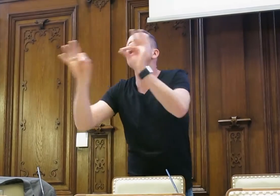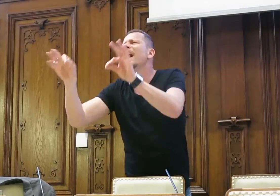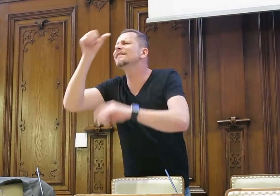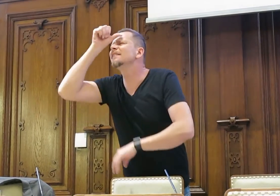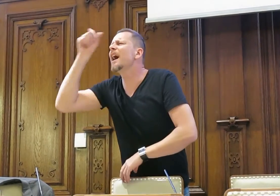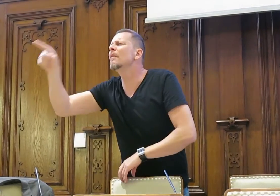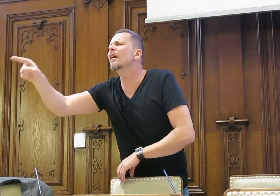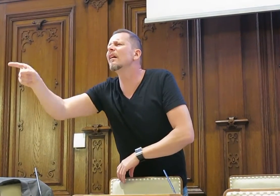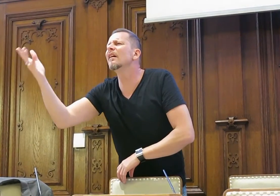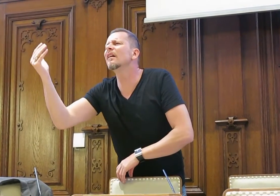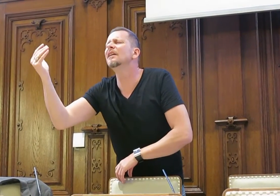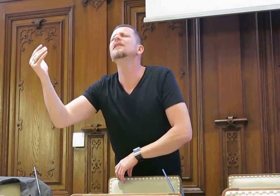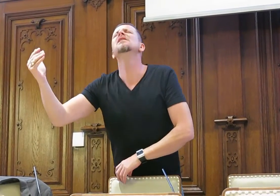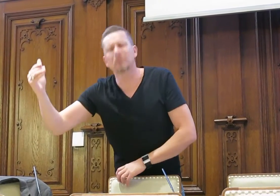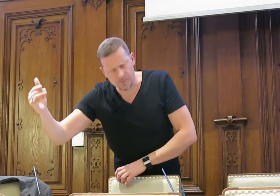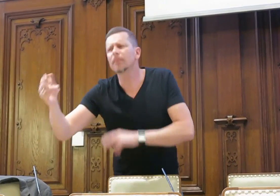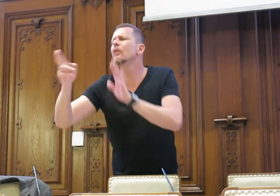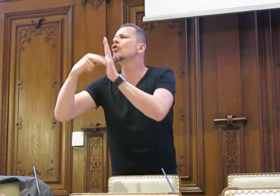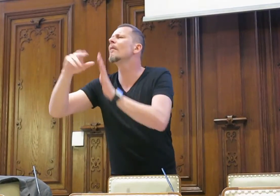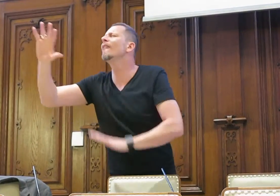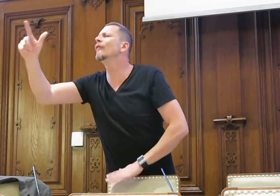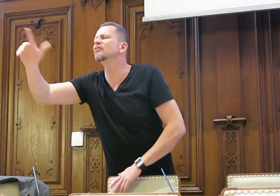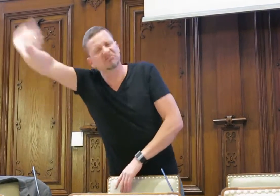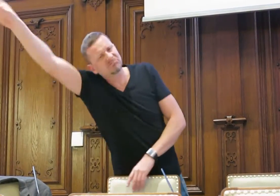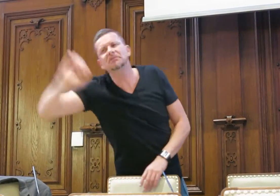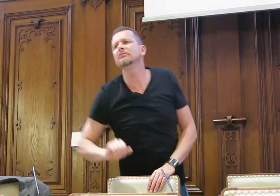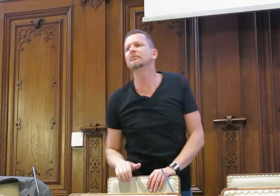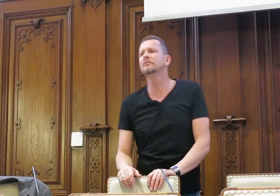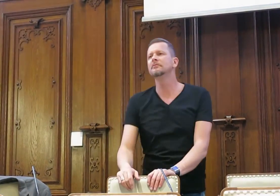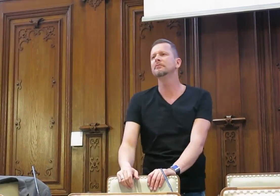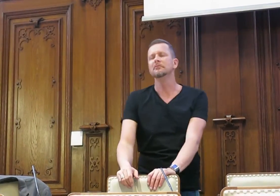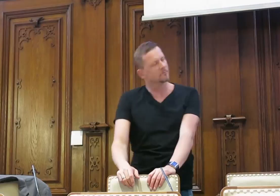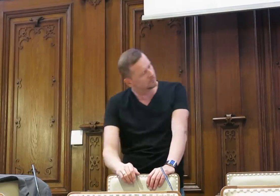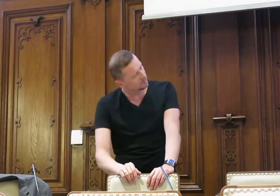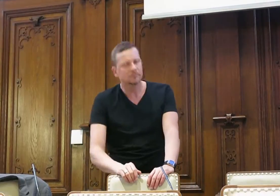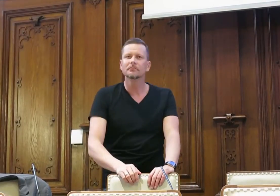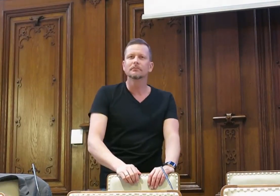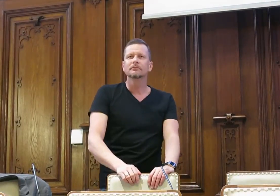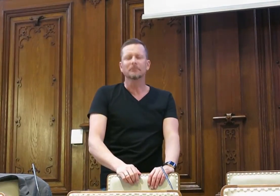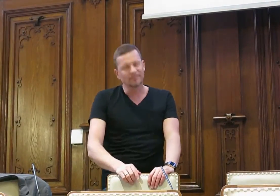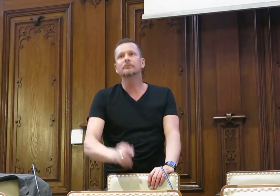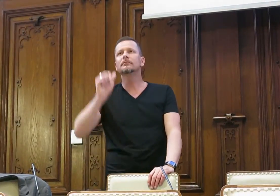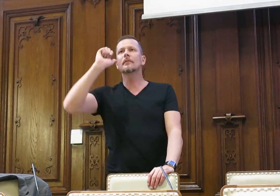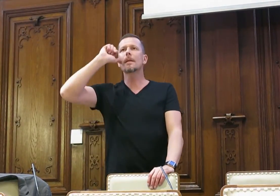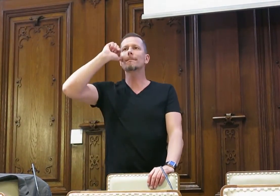komme ich am Winter vorbei. Der fragt, du, wo wohnst denn jetzt eigentlich Nummer 25? Wunderbar, komm ich morgen mit dir vorbei.